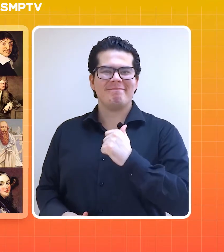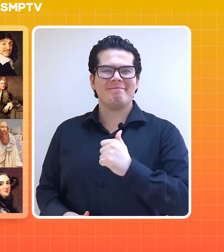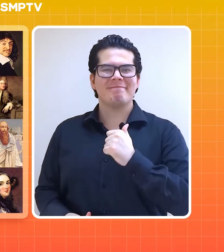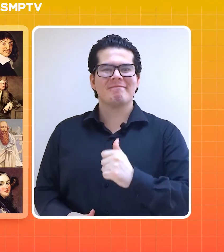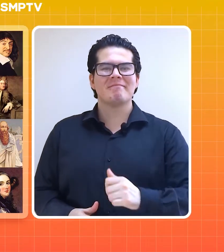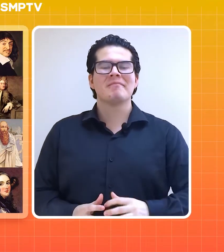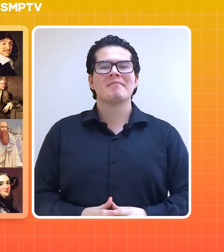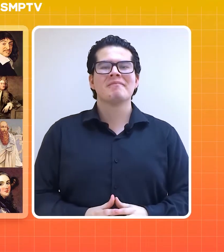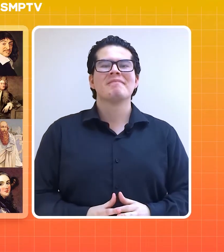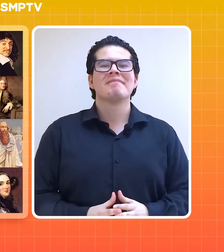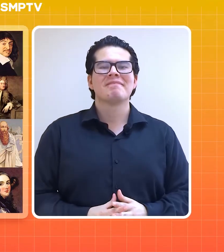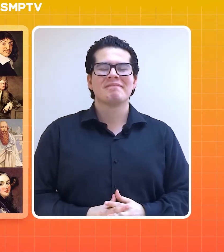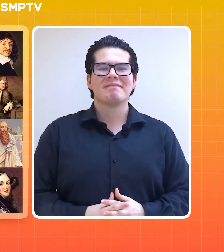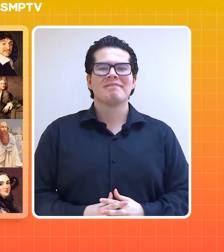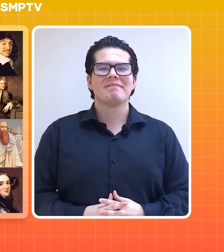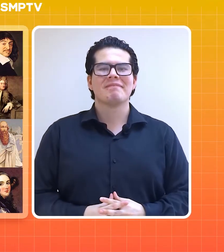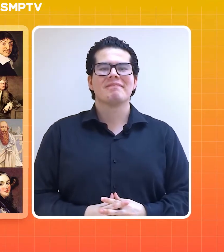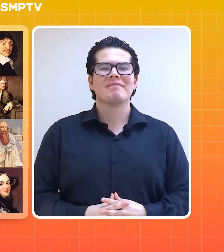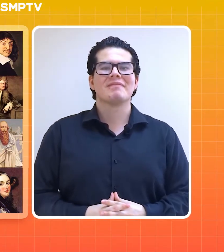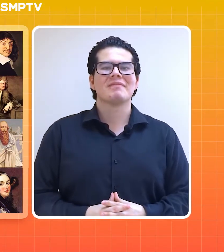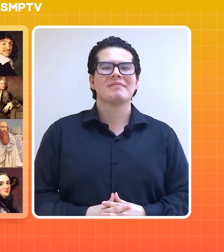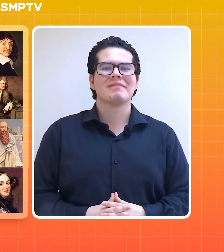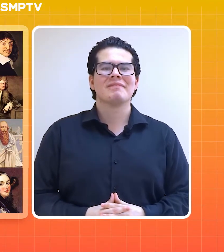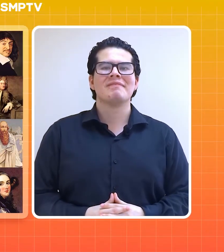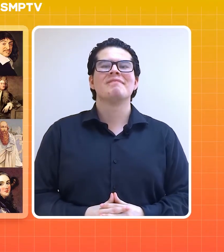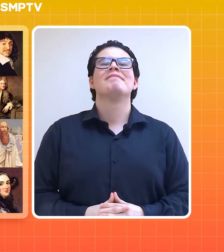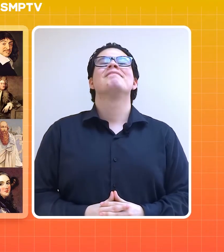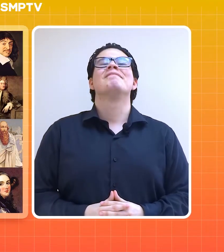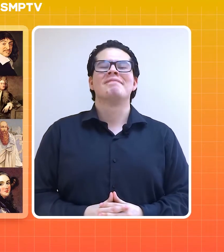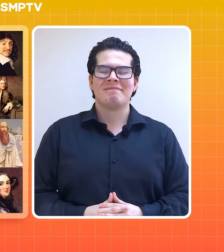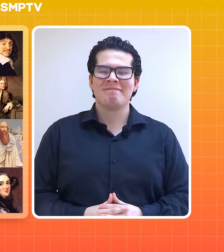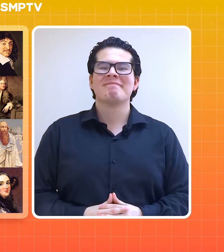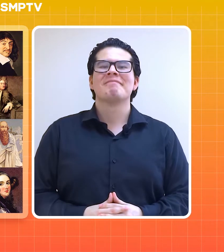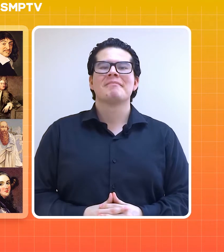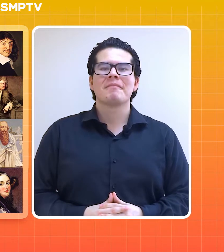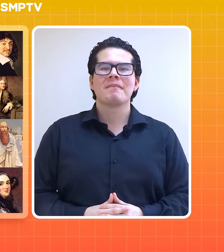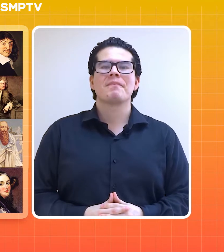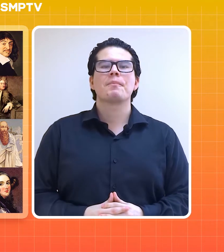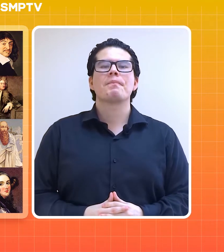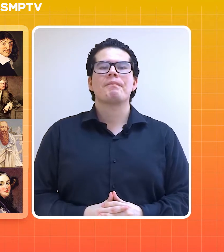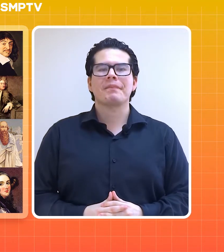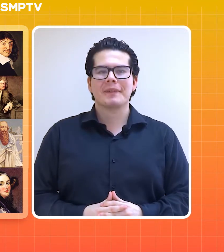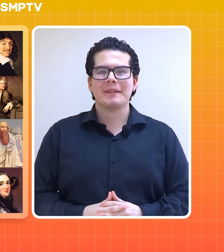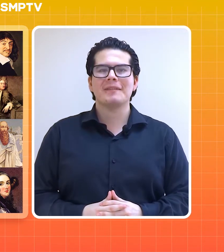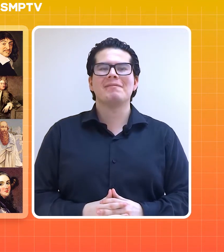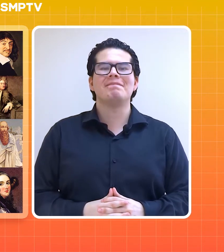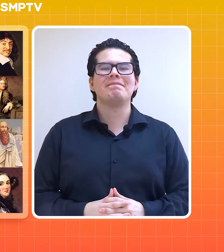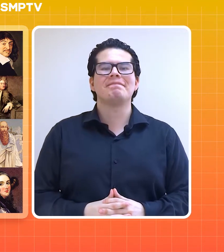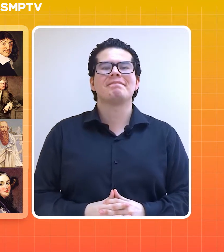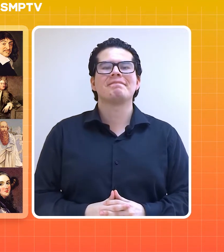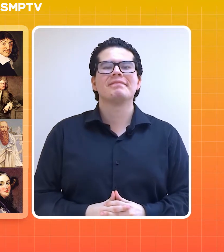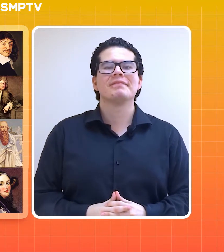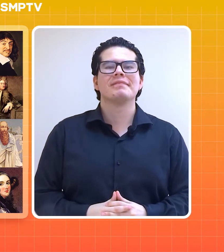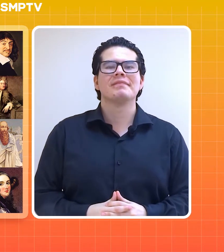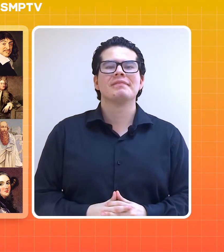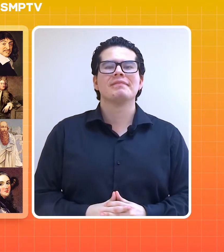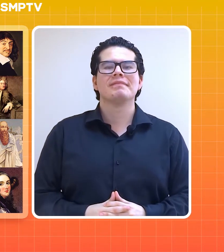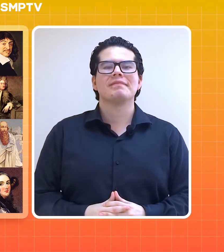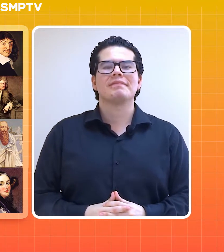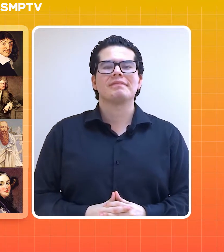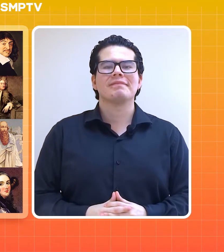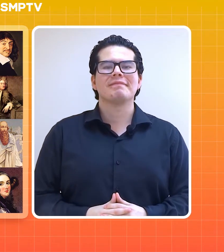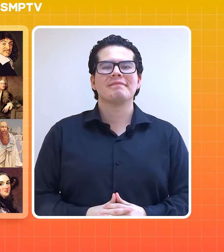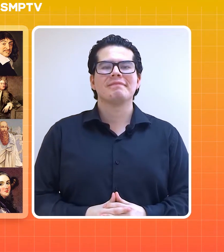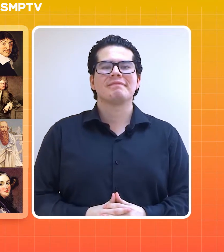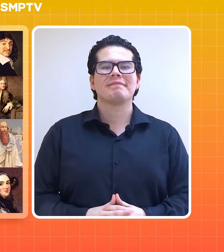Chicos, ya estoy más que informada y todo gracias a unas separatas preparadas por el equipo USMP TV. Me las enviaron a mi correo. Así es, y